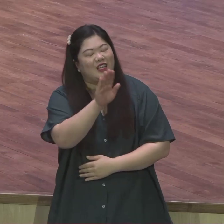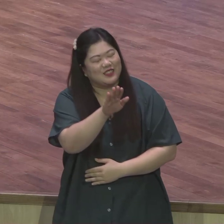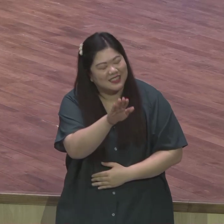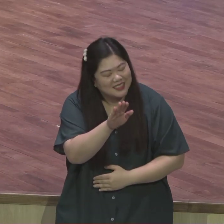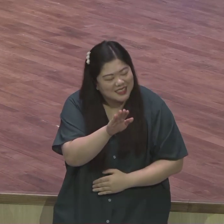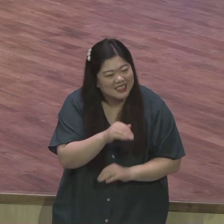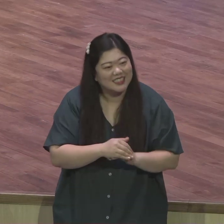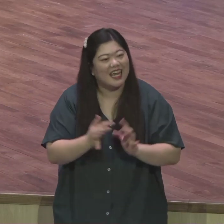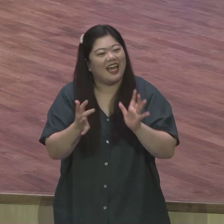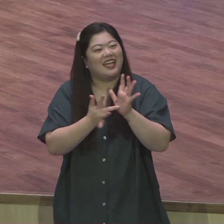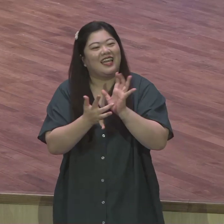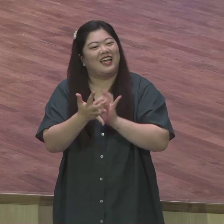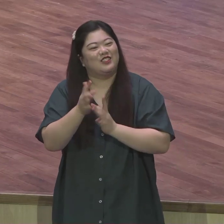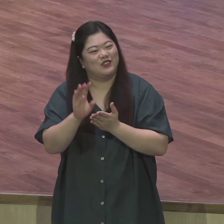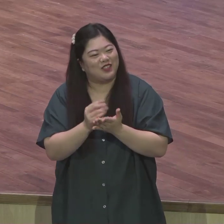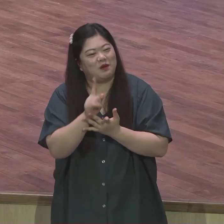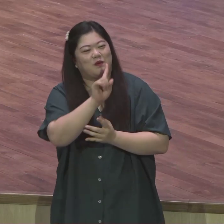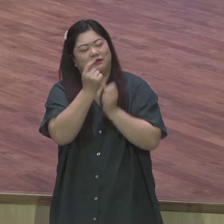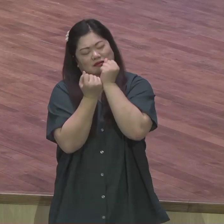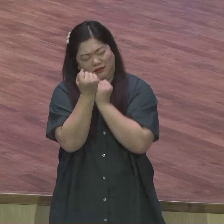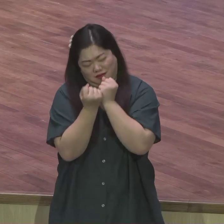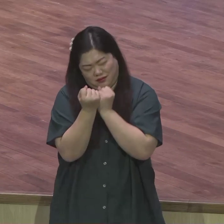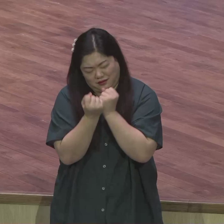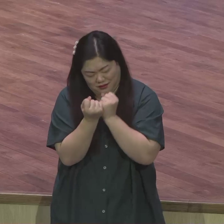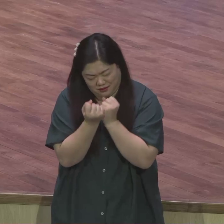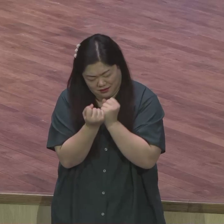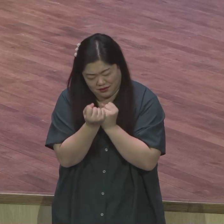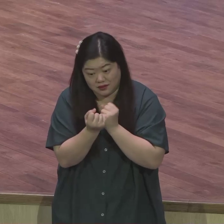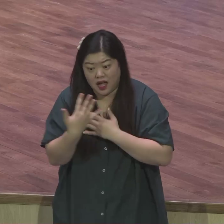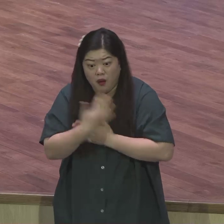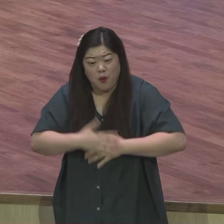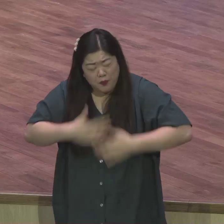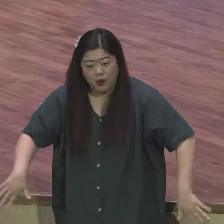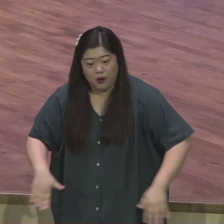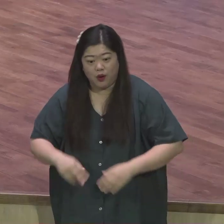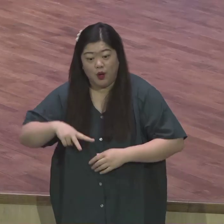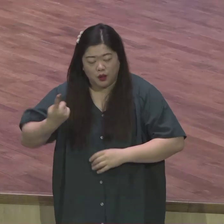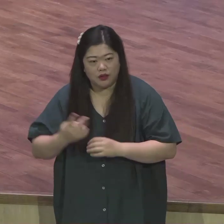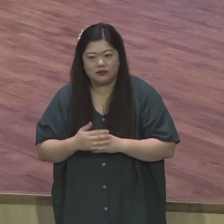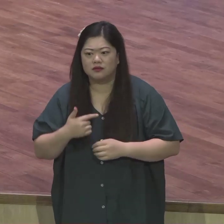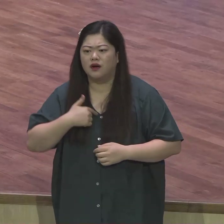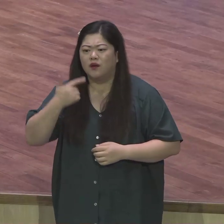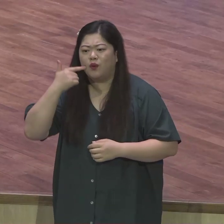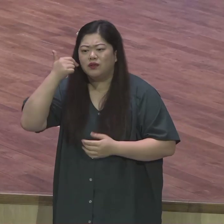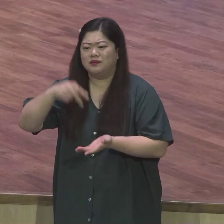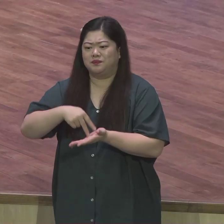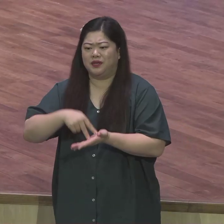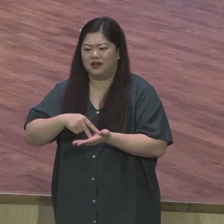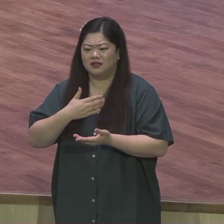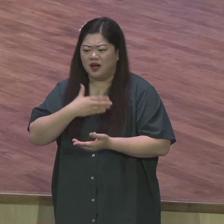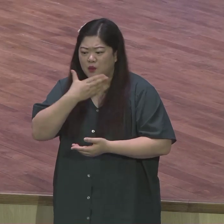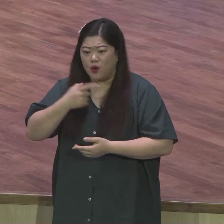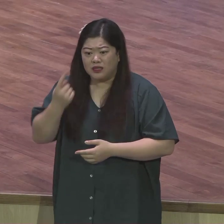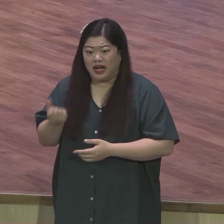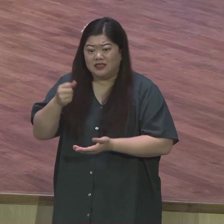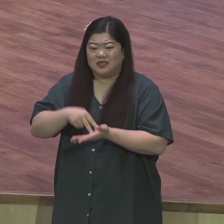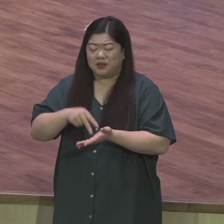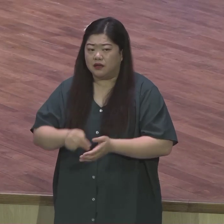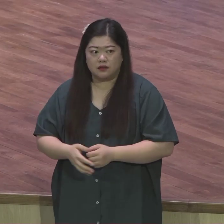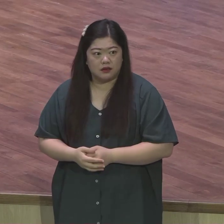부덕불 바울도 때로는 부덕불 막 피곤한데 어쩔 수 없이 할 때도 많아 시간이 남아 돌아가서 할 일이 없어서